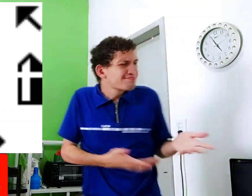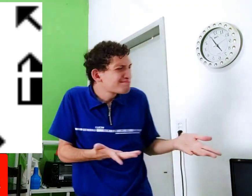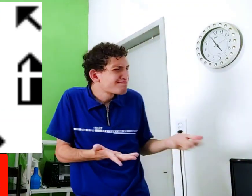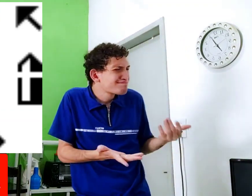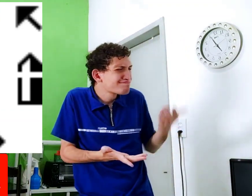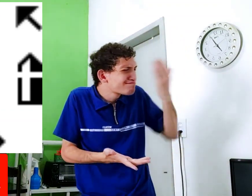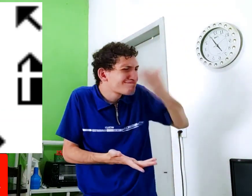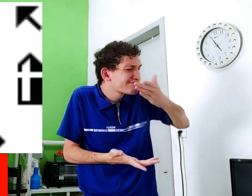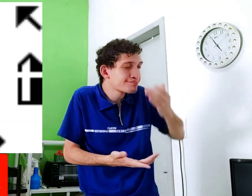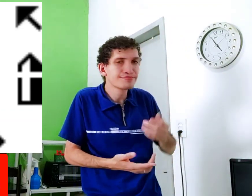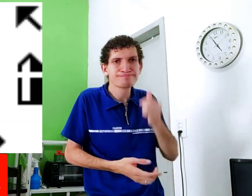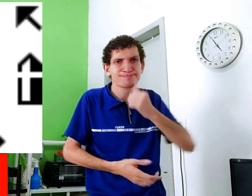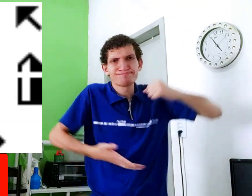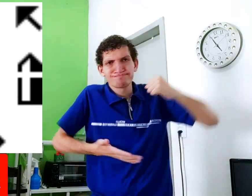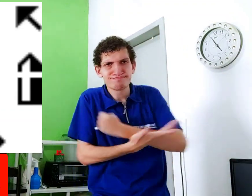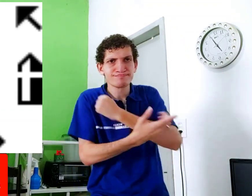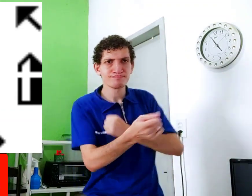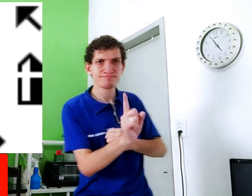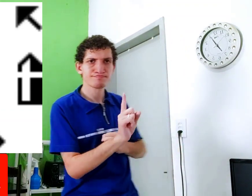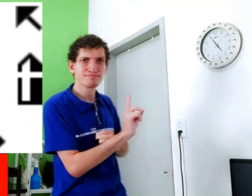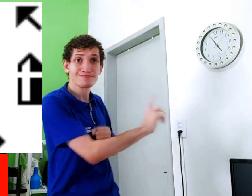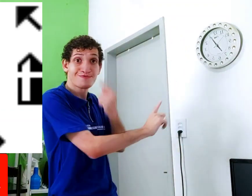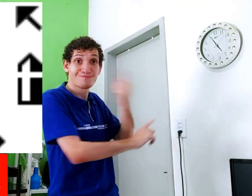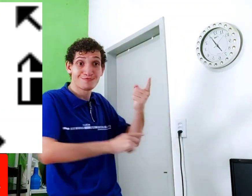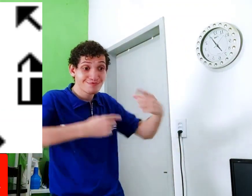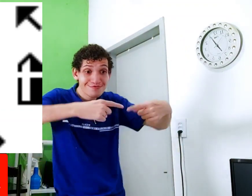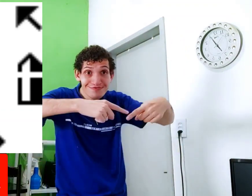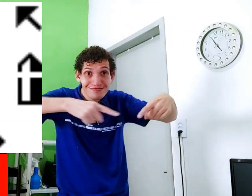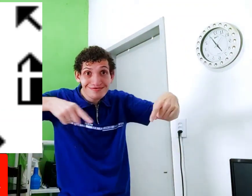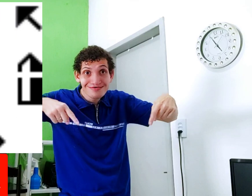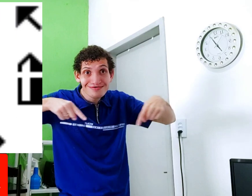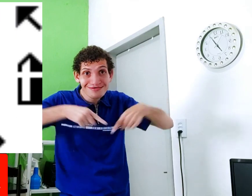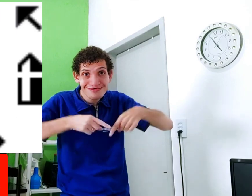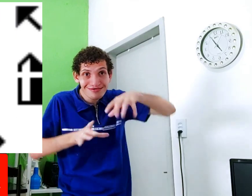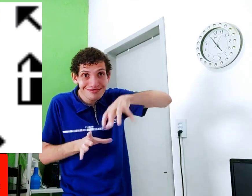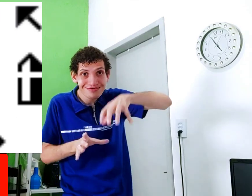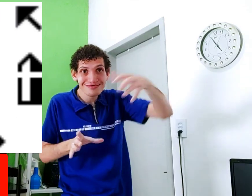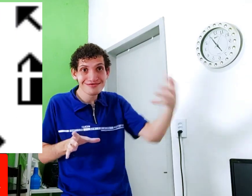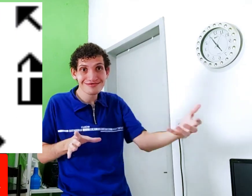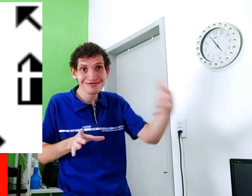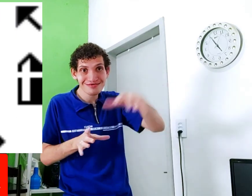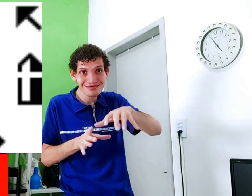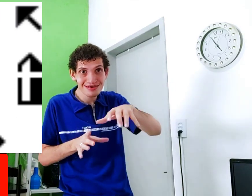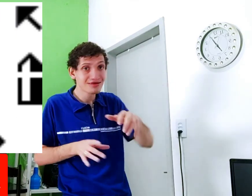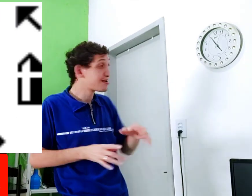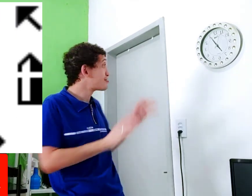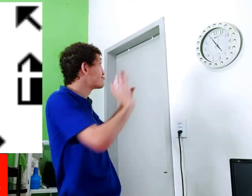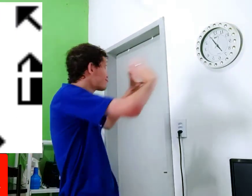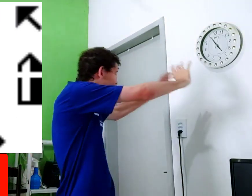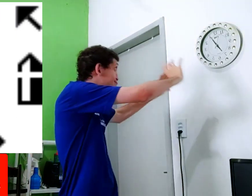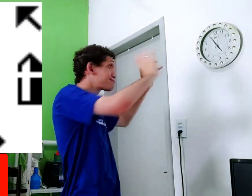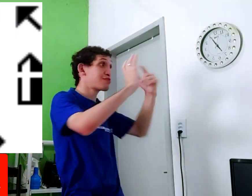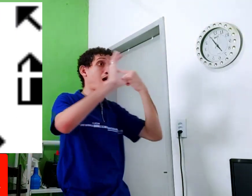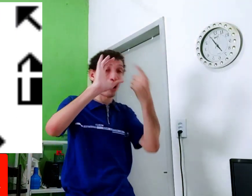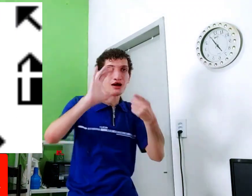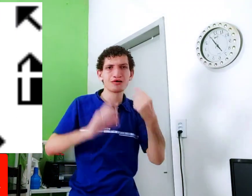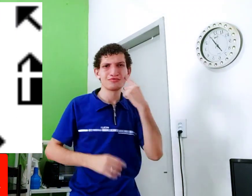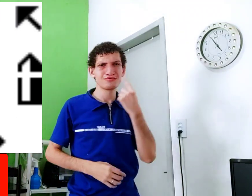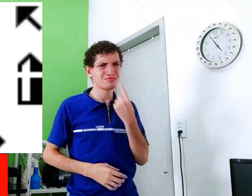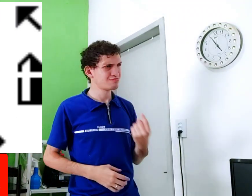eu conheço já, não, eu não vi. Aí a mulher, com raiva, levantou, foi lá, aí viu a aicha redonda, que abri, pegou